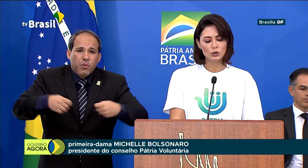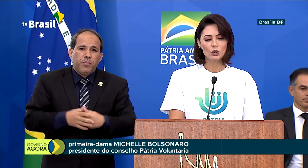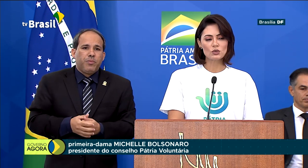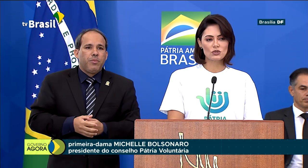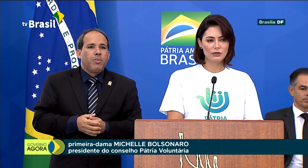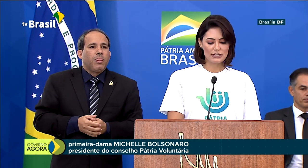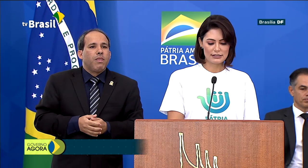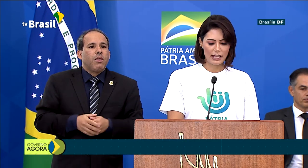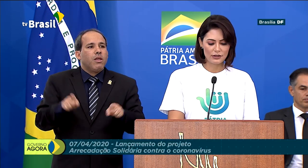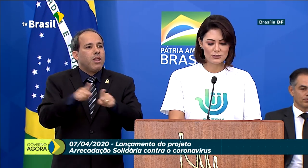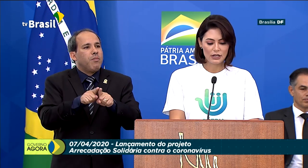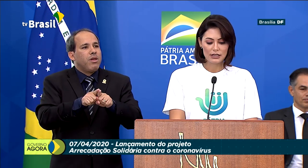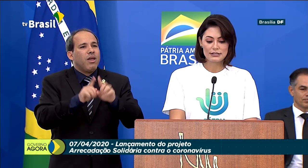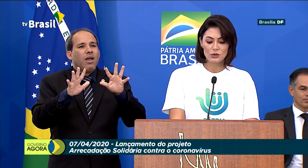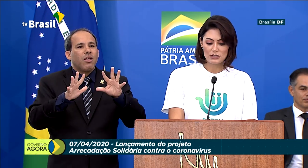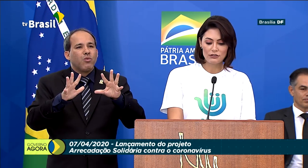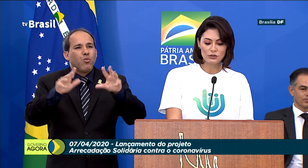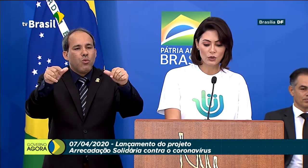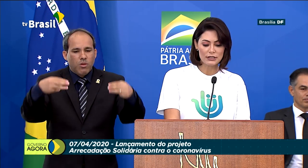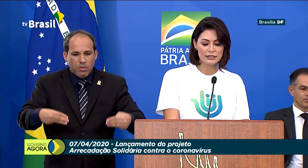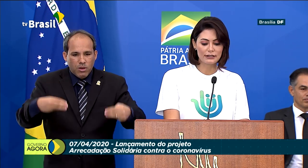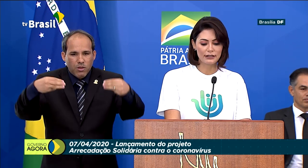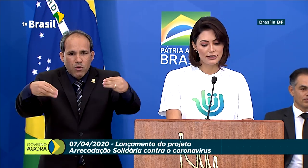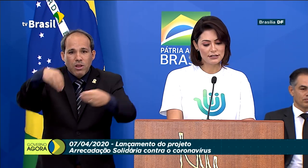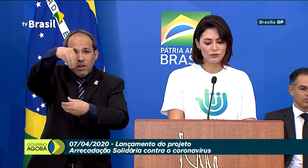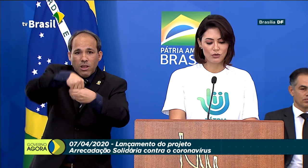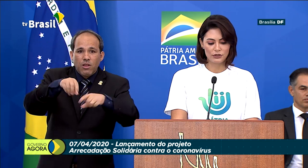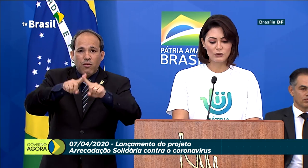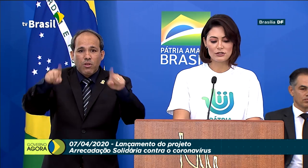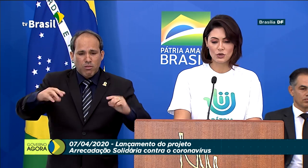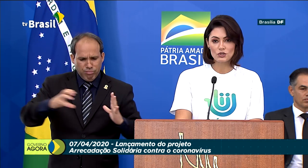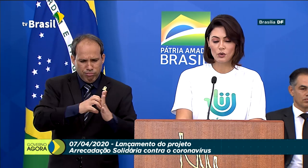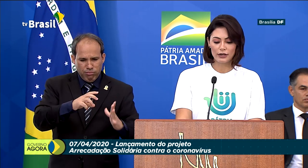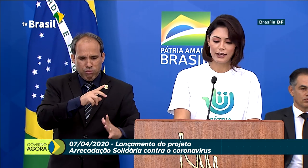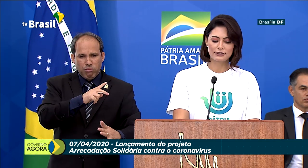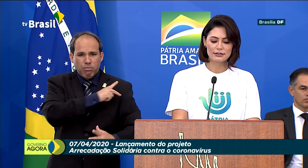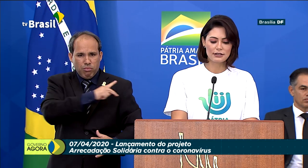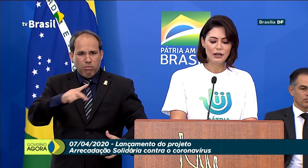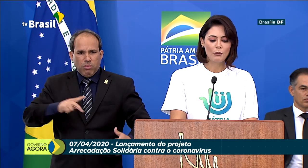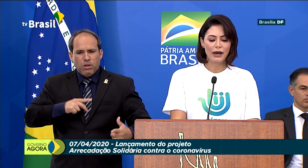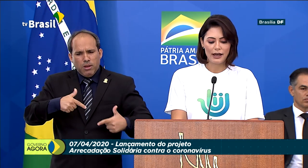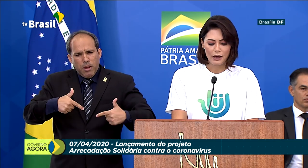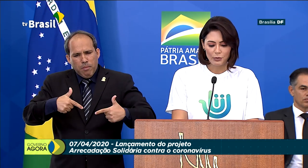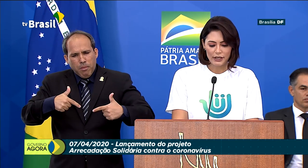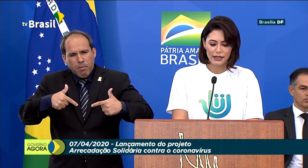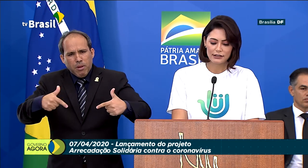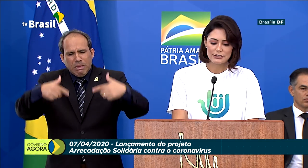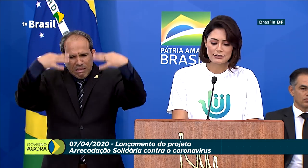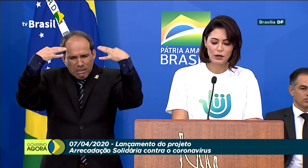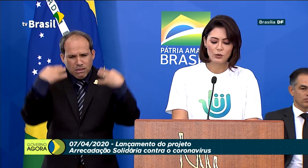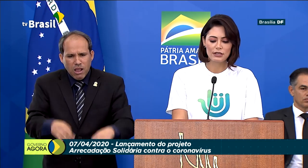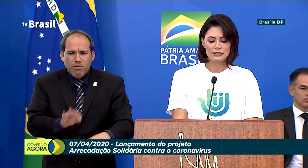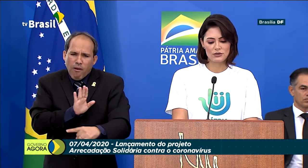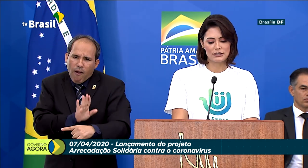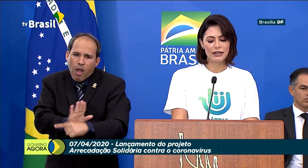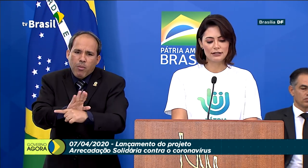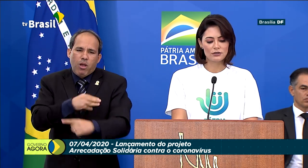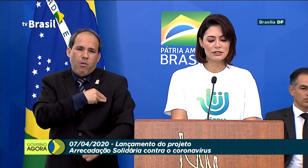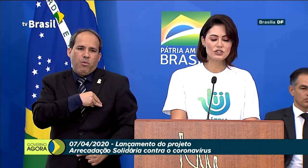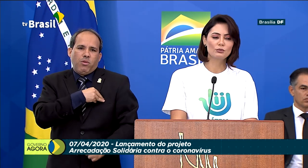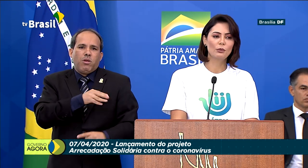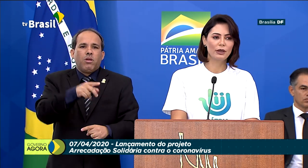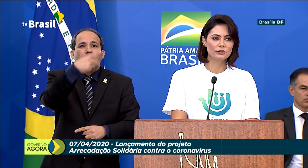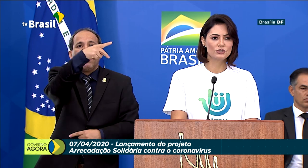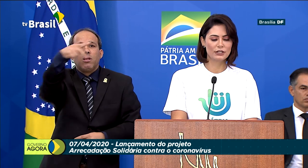agradecer a todos os ministérios e seus servidores que têm desenvolvido ações concretas para apoiar a nação e seus